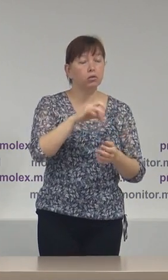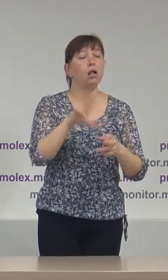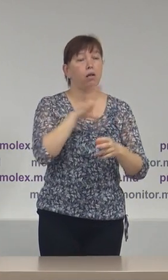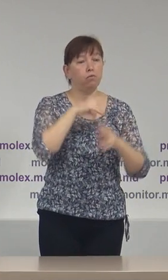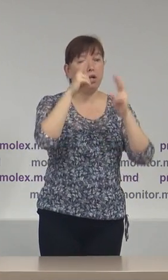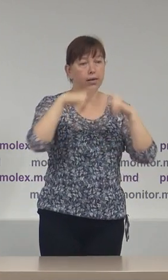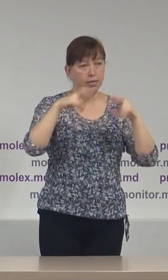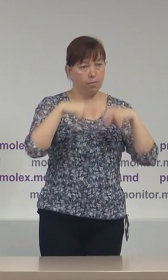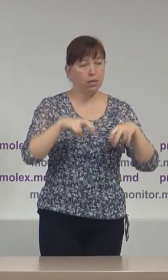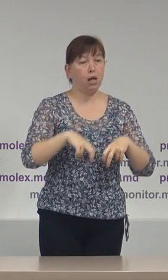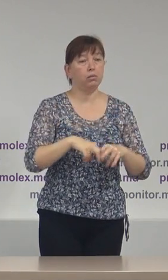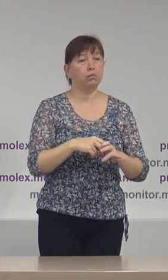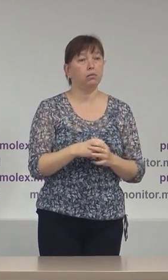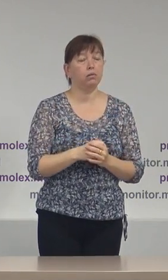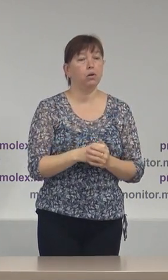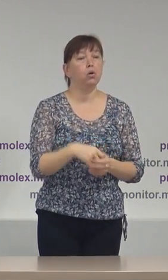examinat